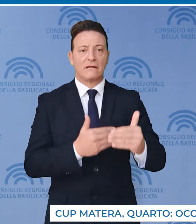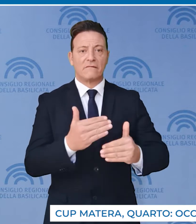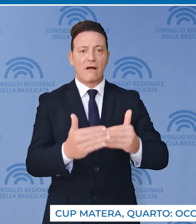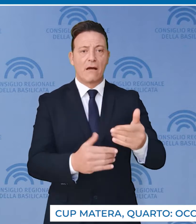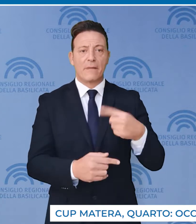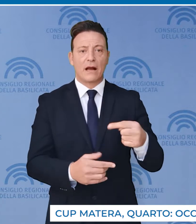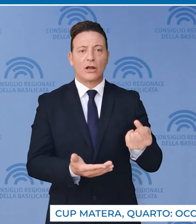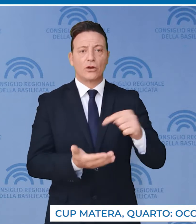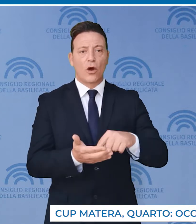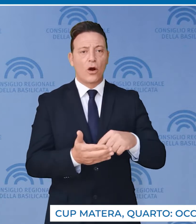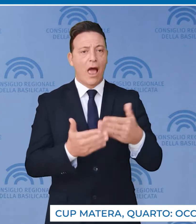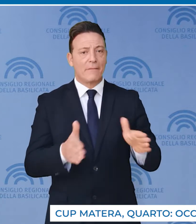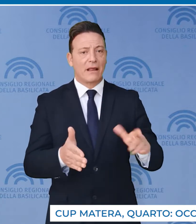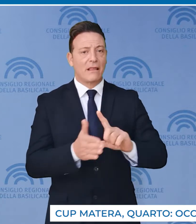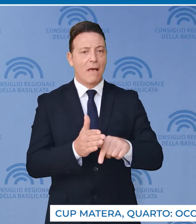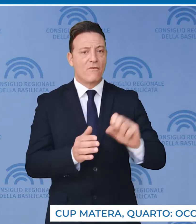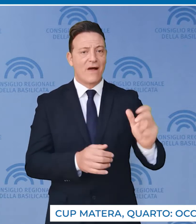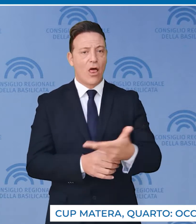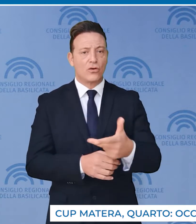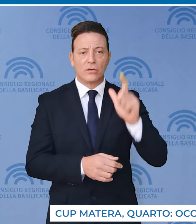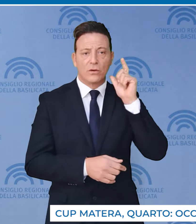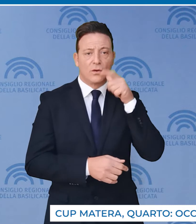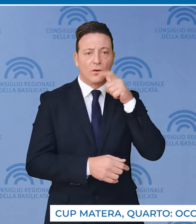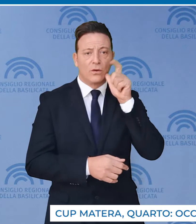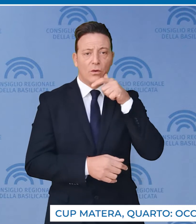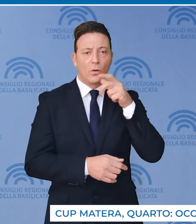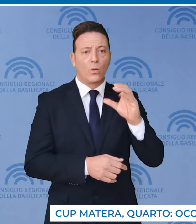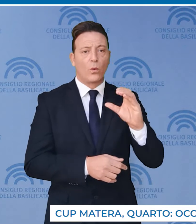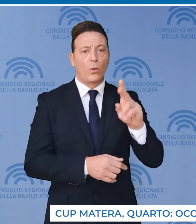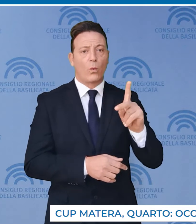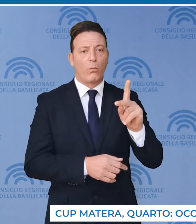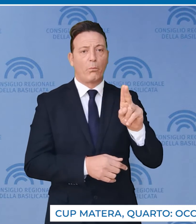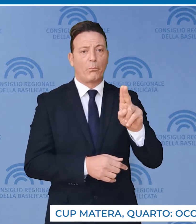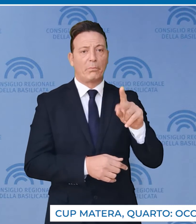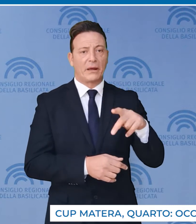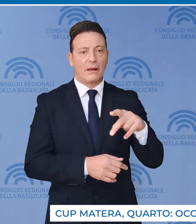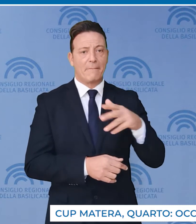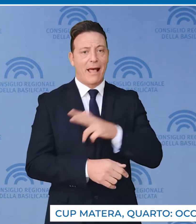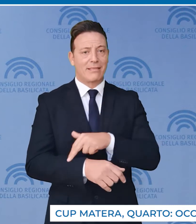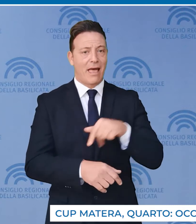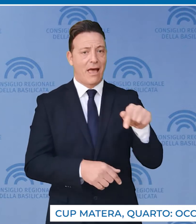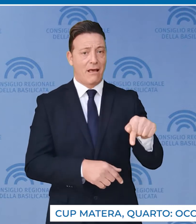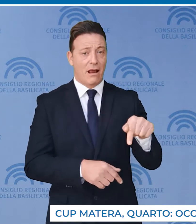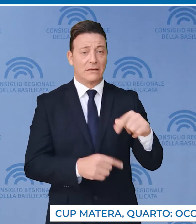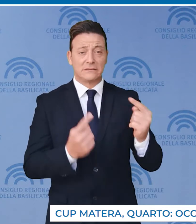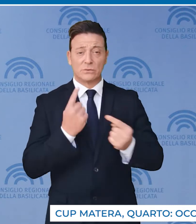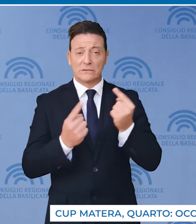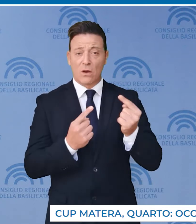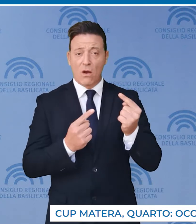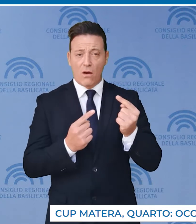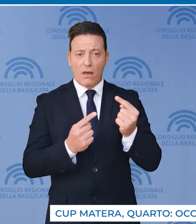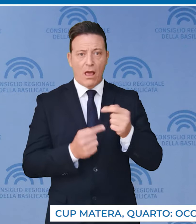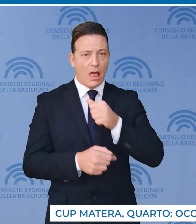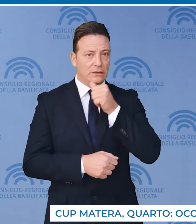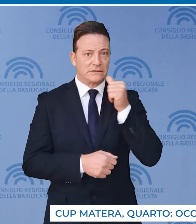per riaprire in tempi brevi il CUP di Matera, una struttura ancora più essenziale in questo